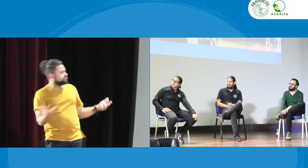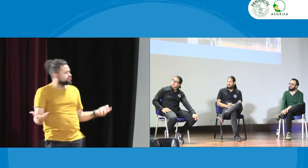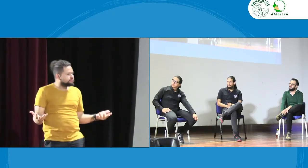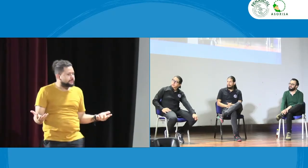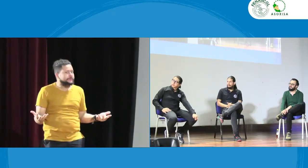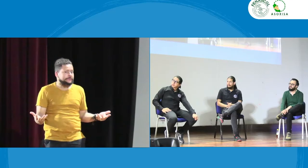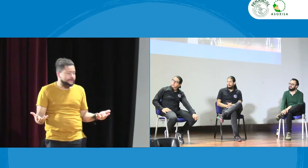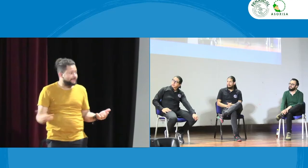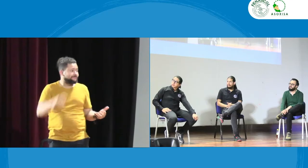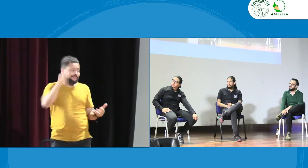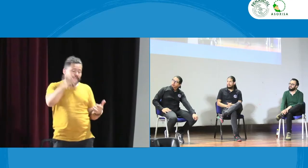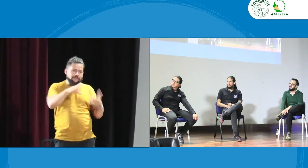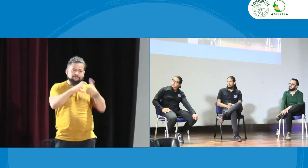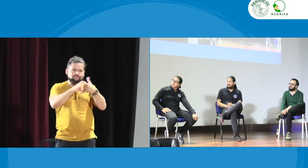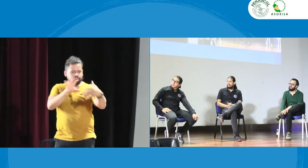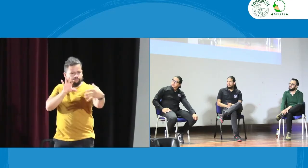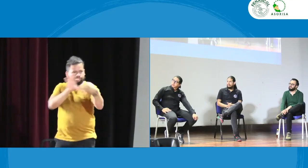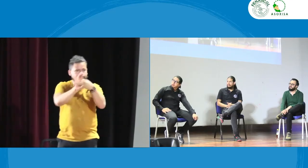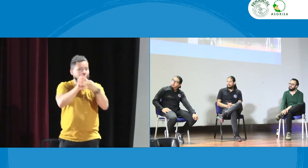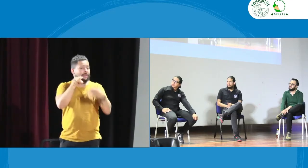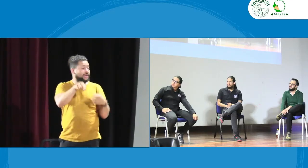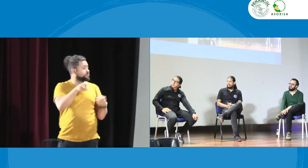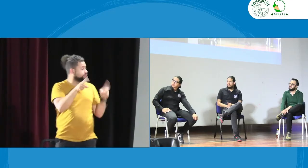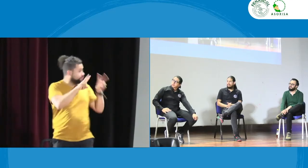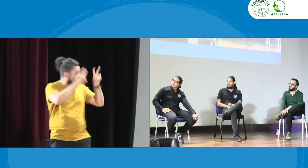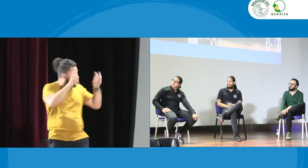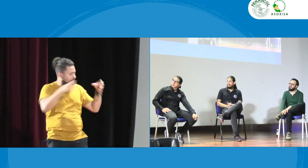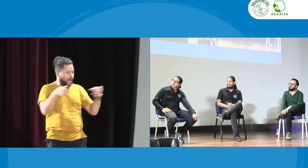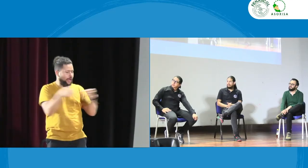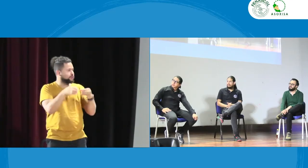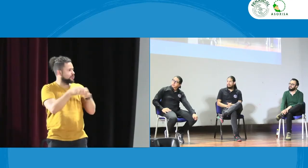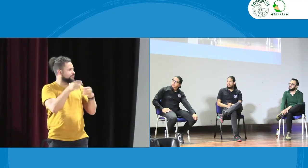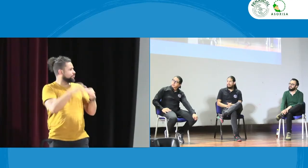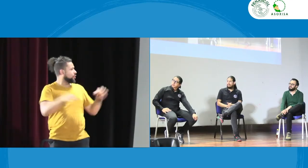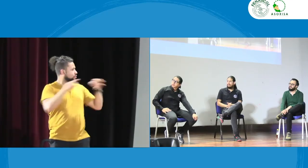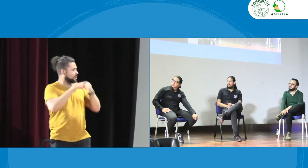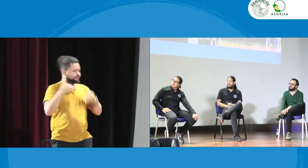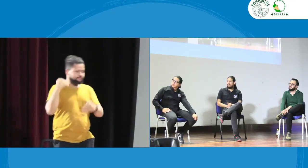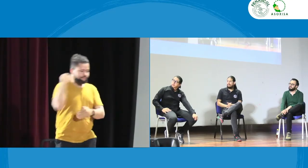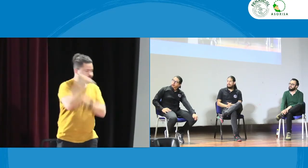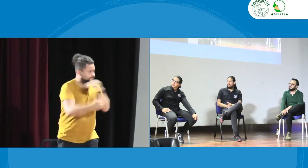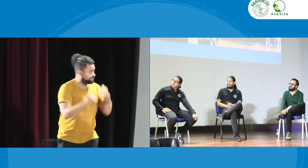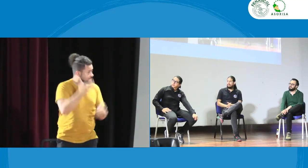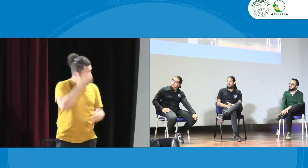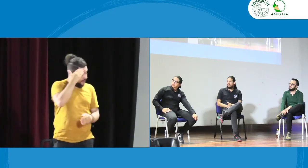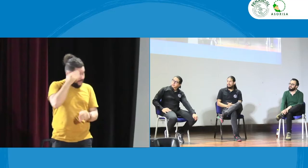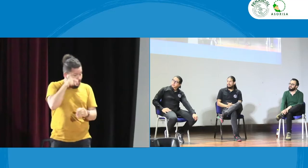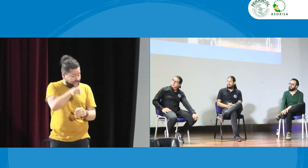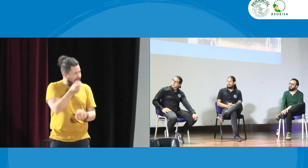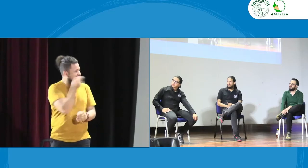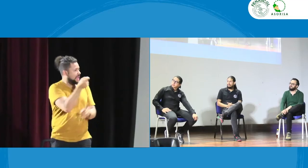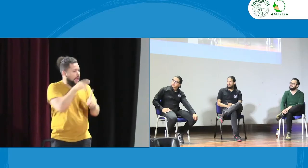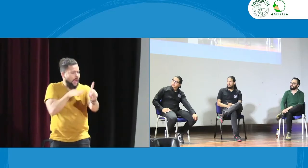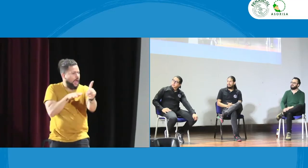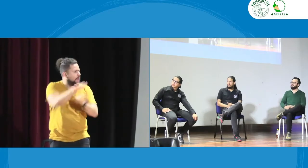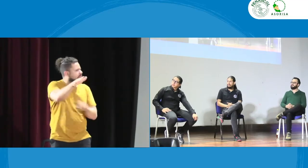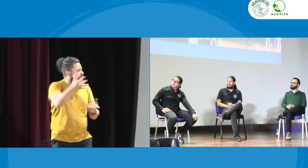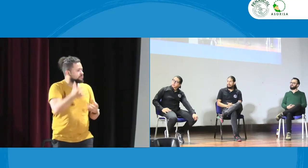participantes en estos momentos hay intérpretes que generan conciencia y están participando pero es importante que las asociaciones